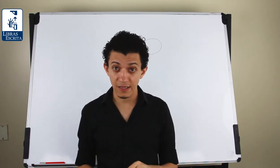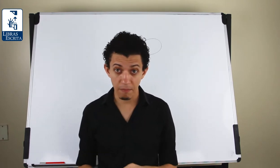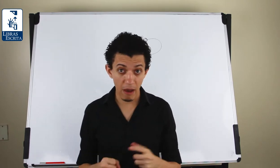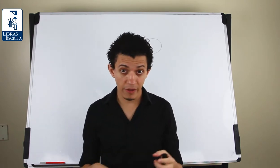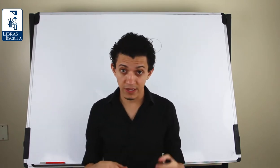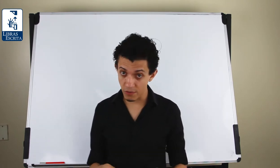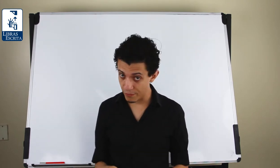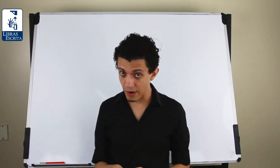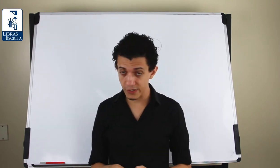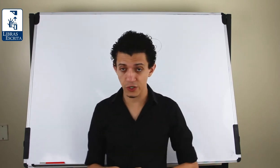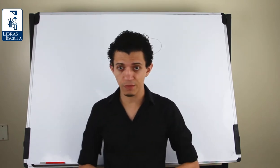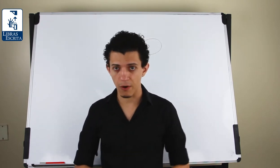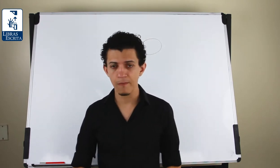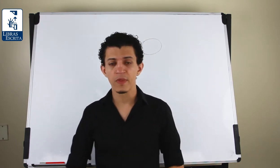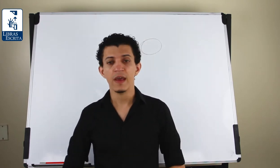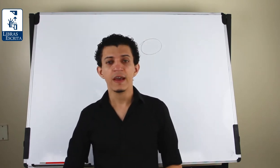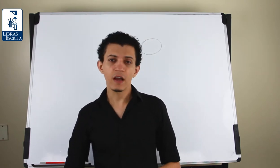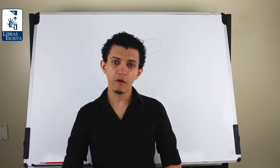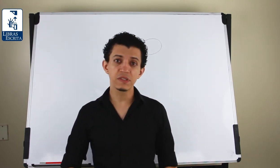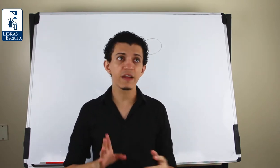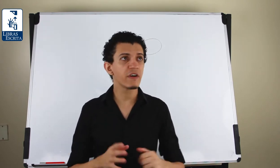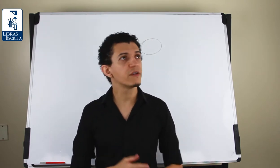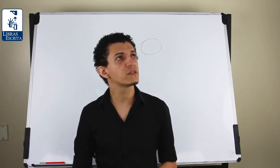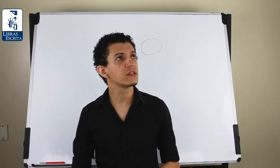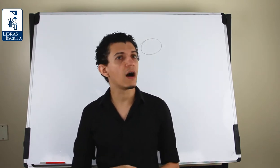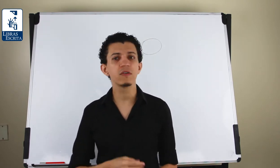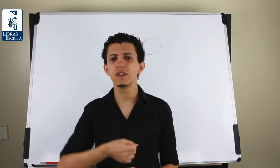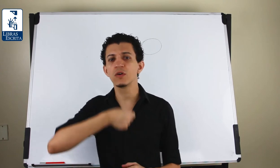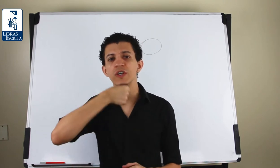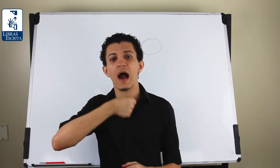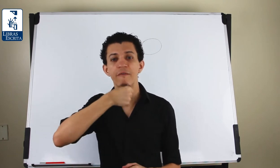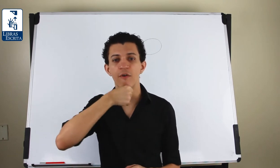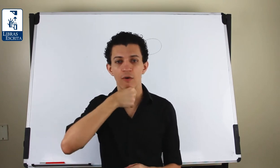maioria das configurações de mão. Então, vamos escrever aqui um sinal, o sinal de avô.